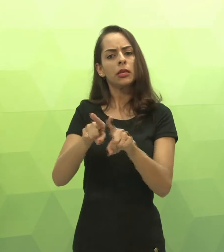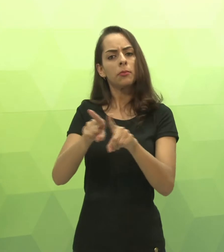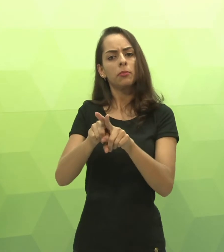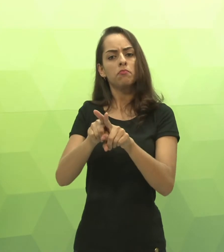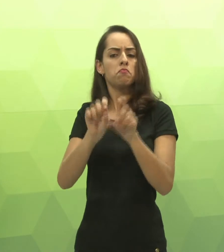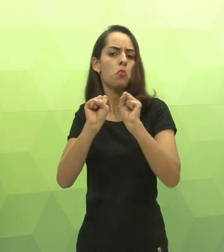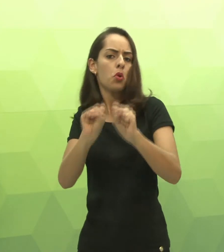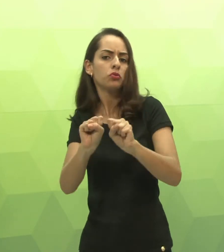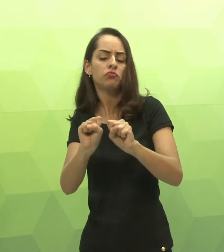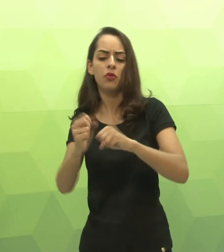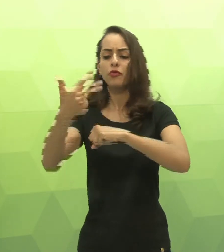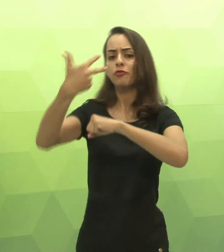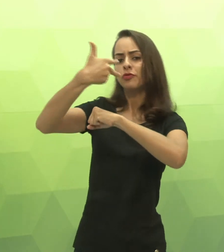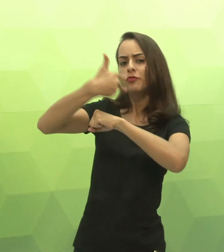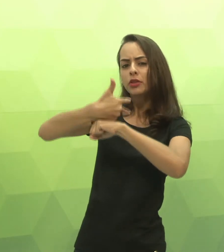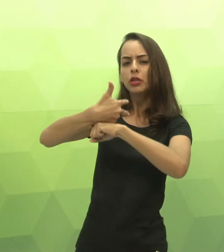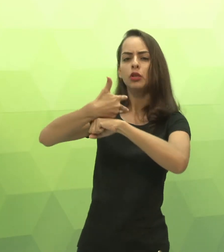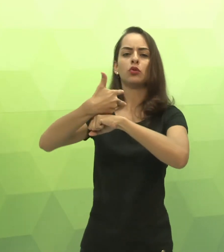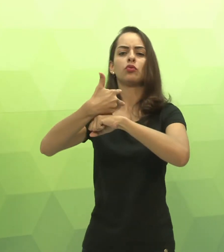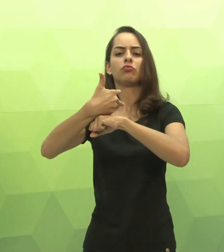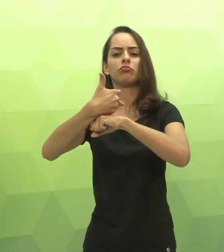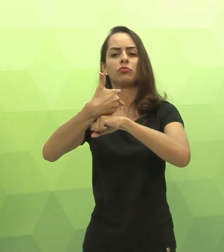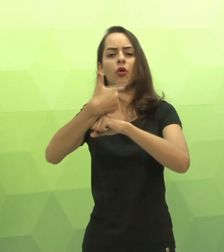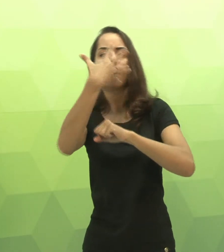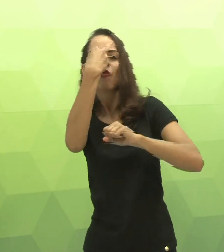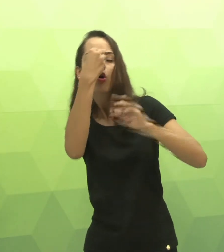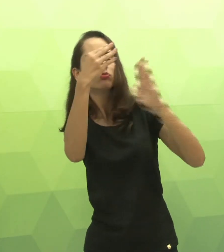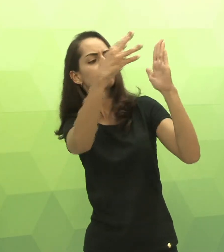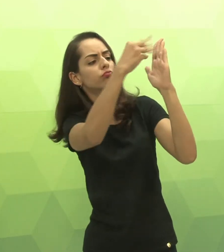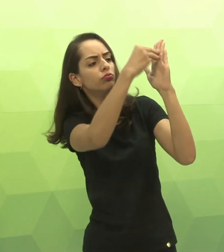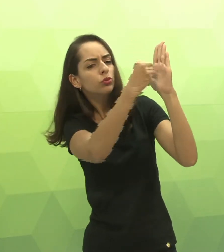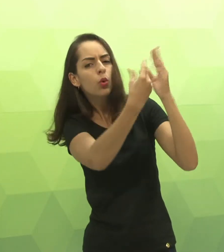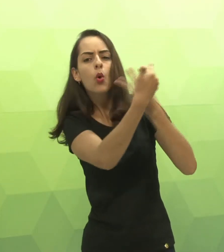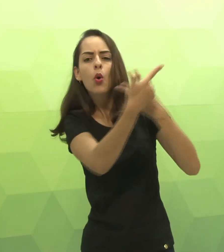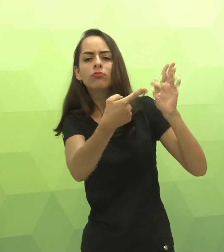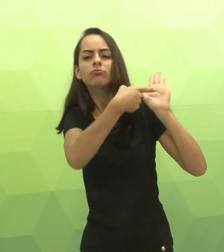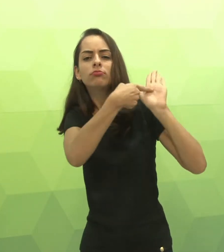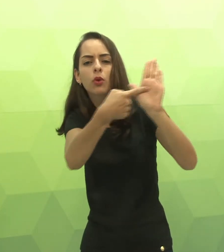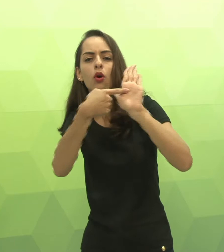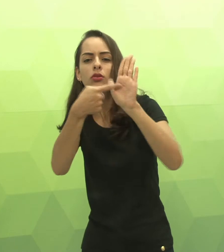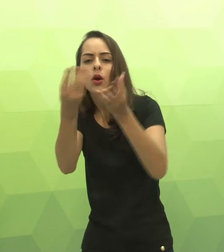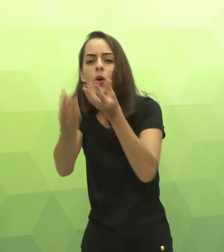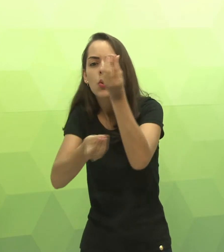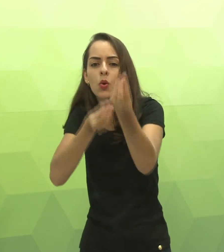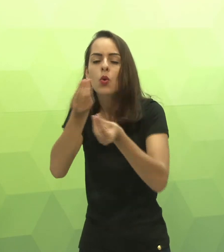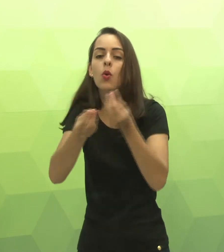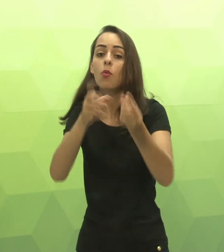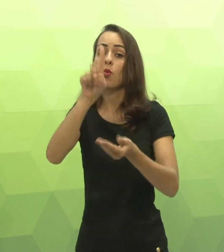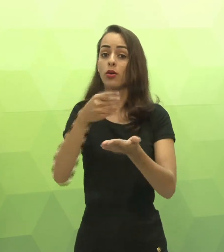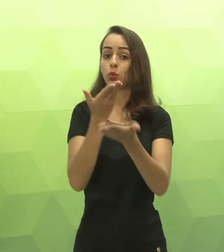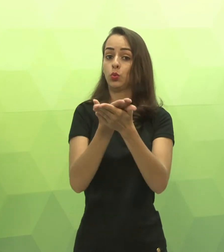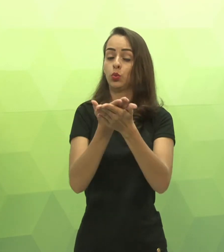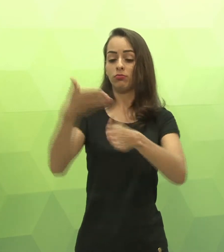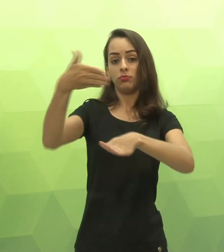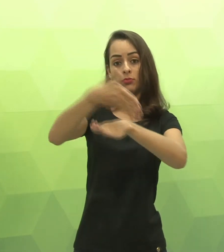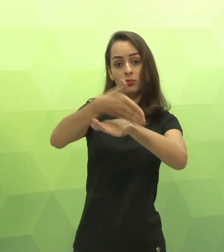opiniões e interagir com seus colegas. Também trabalhar exemplos em vídeos, apresentar imagens também. Tudo para